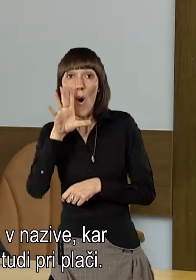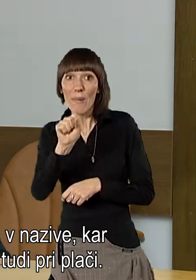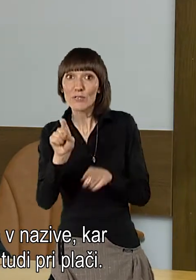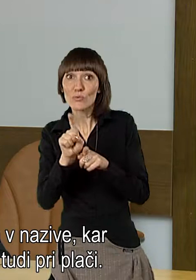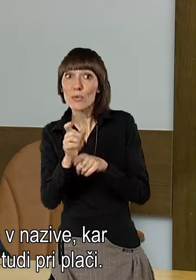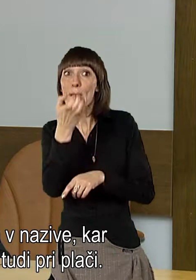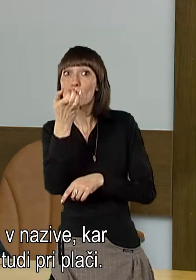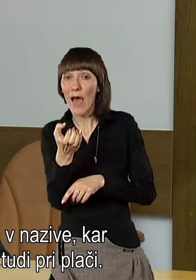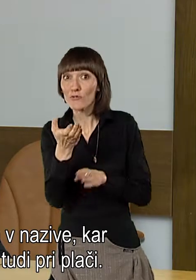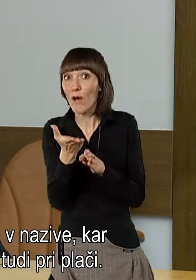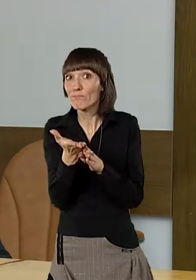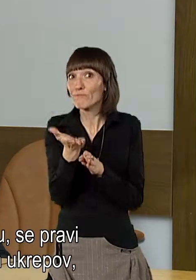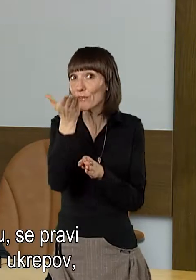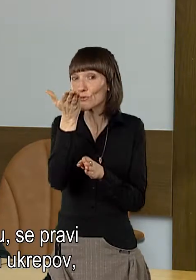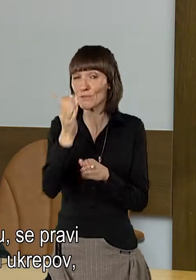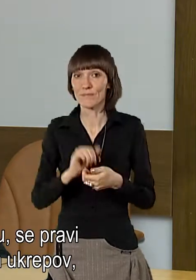tudi preplači.